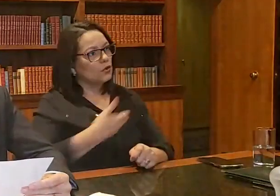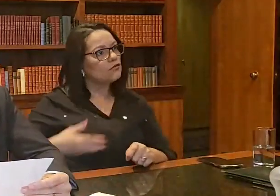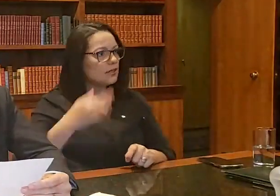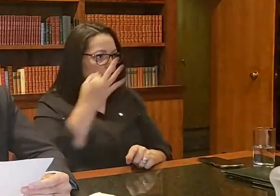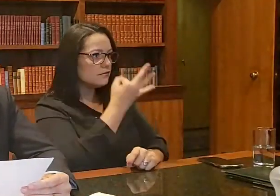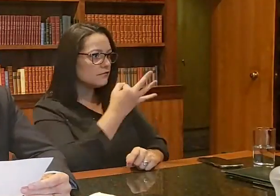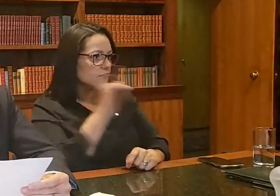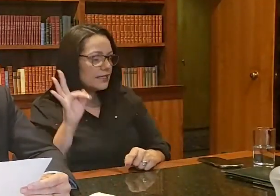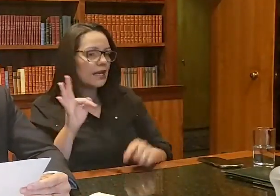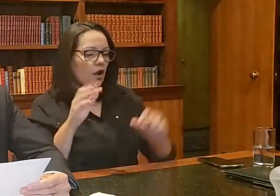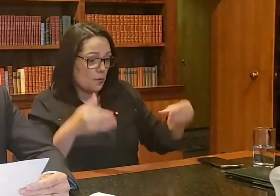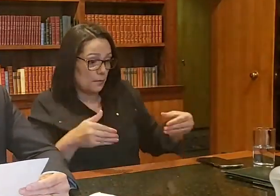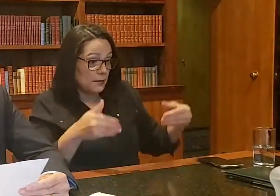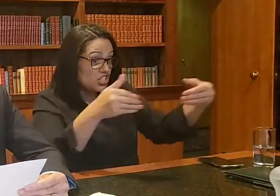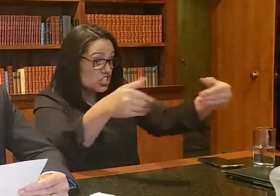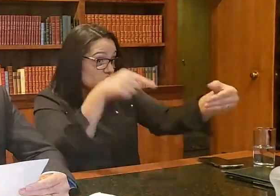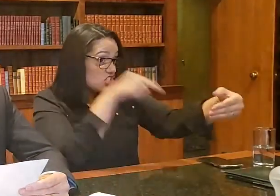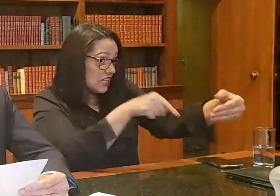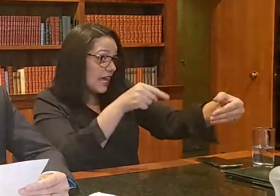via Ministério da Economia,